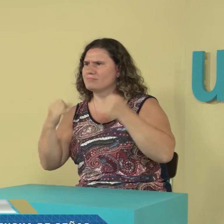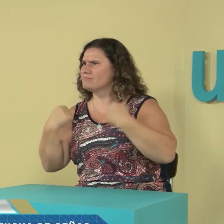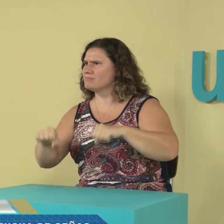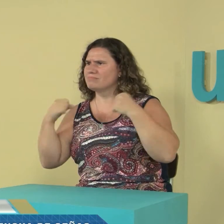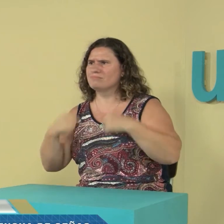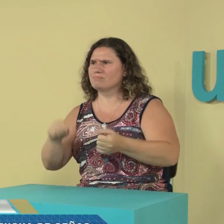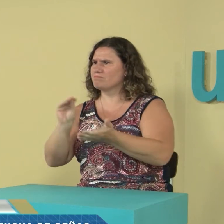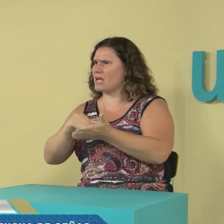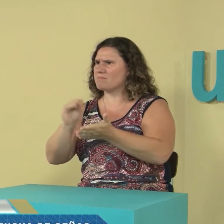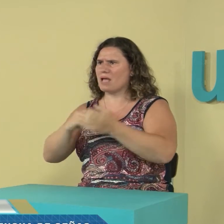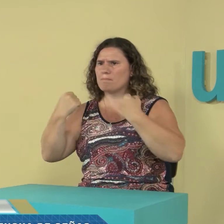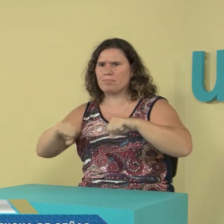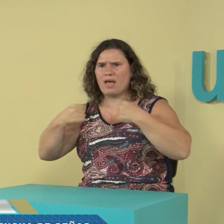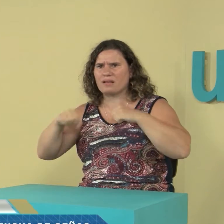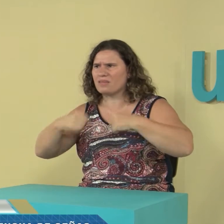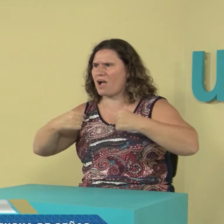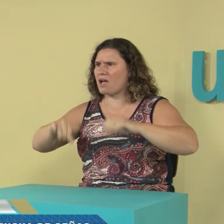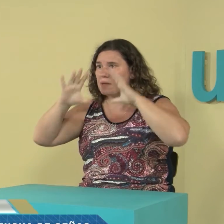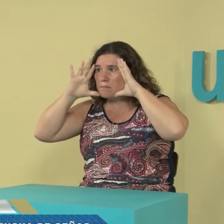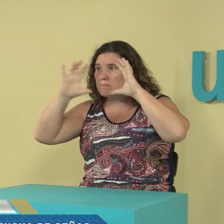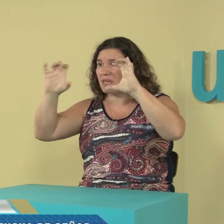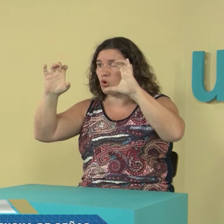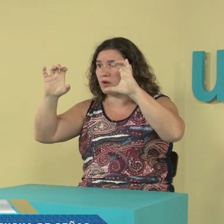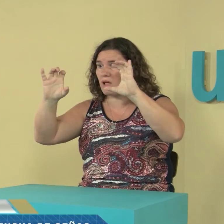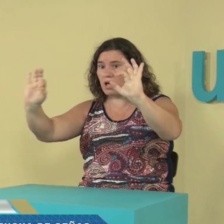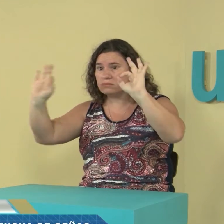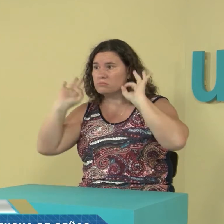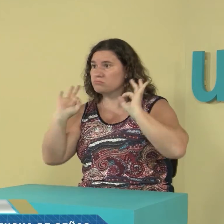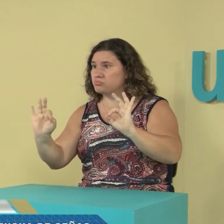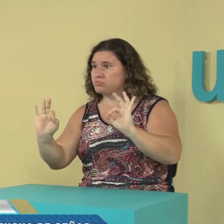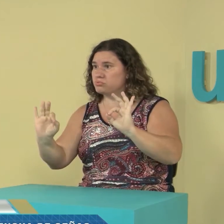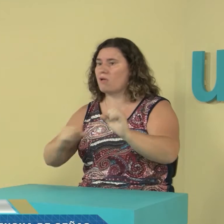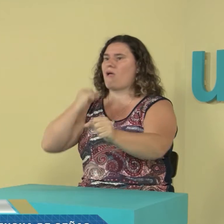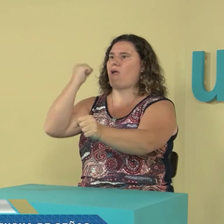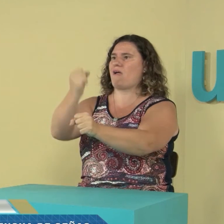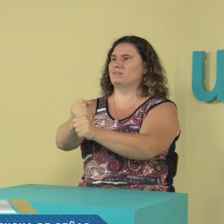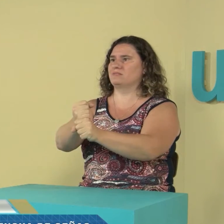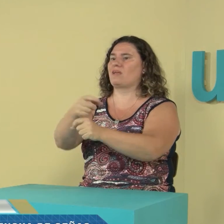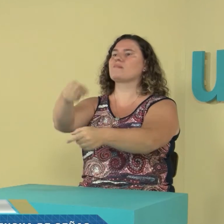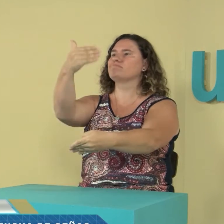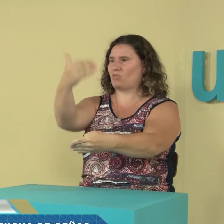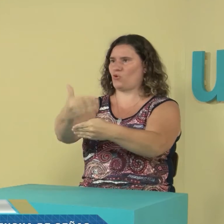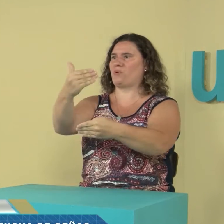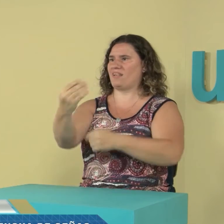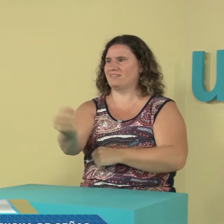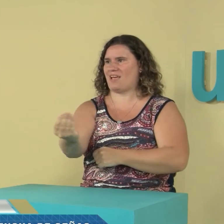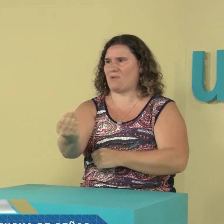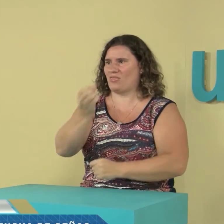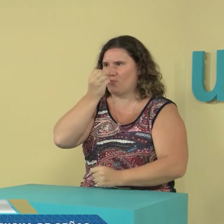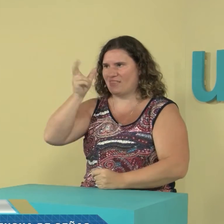mismo tiempo, a interpretarlas al mismo tiempo. Y eso requiere mucha práctica y memorización. Y ahí sí se puede